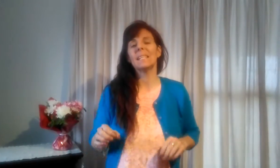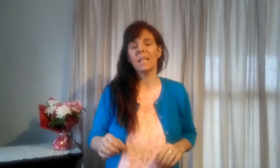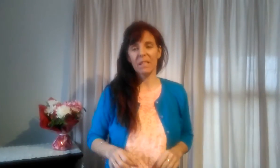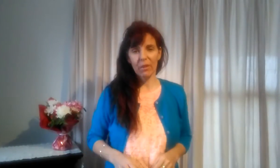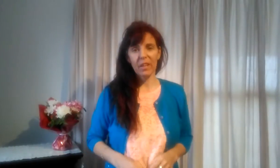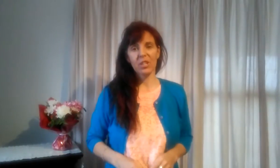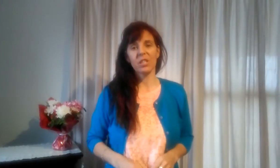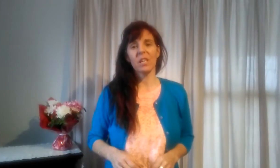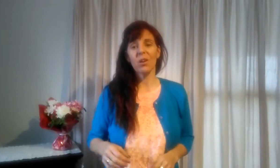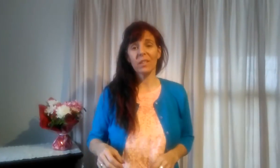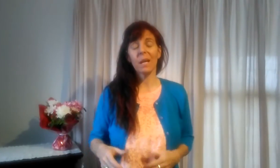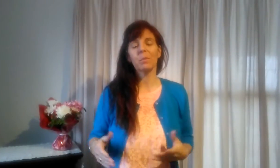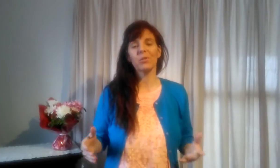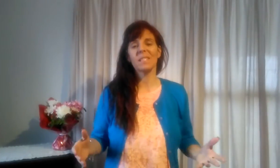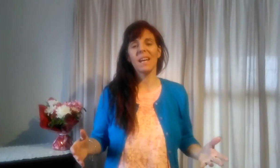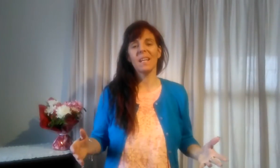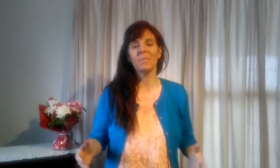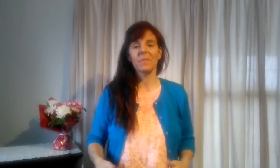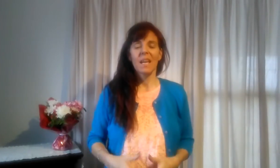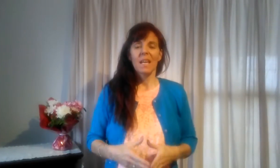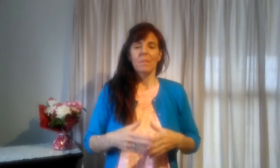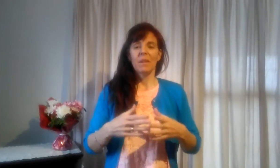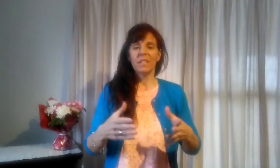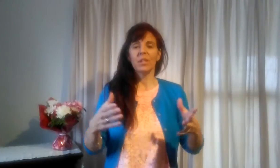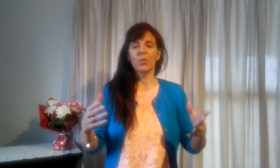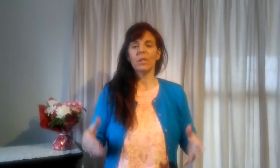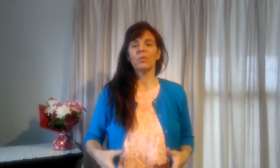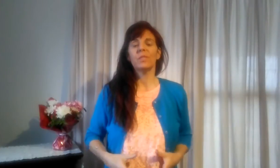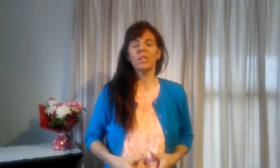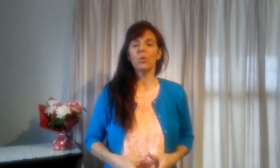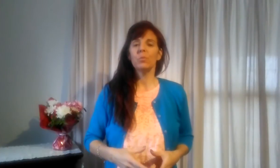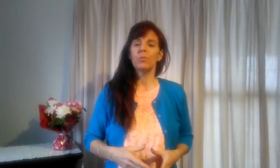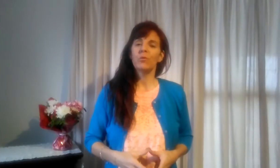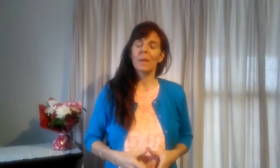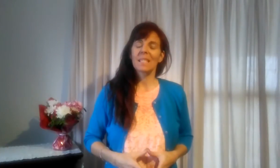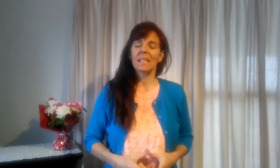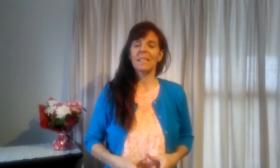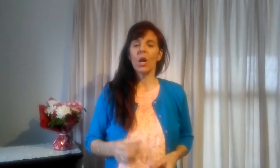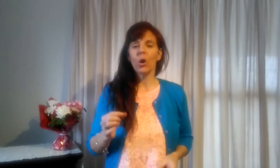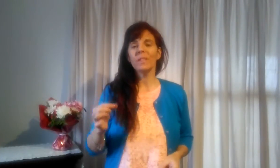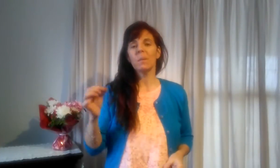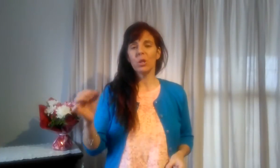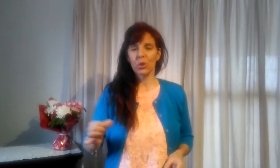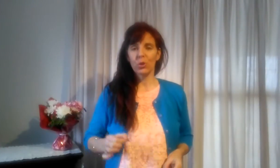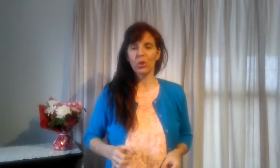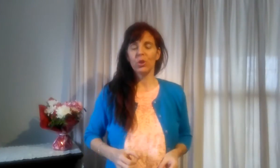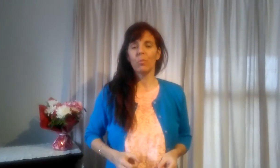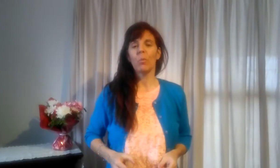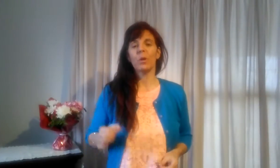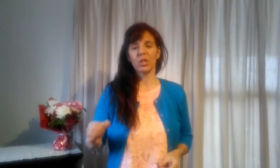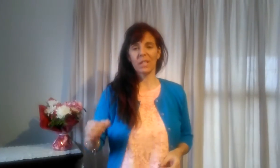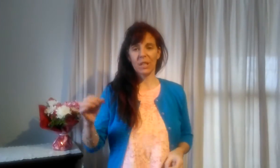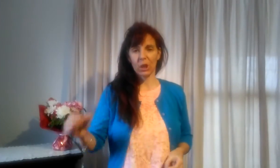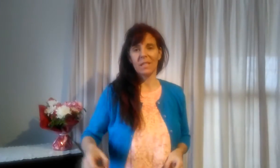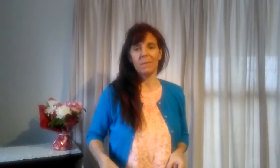clients qui veulent franchir un cap crucial. Ma vidéo est une vidéo pour vous présenter un des modules de mon prochain atelier.